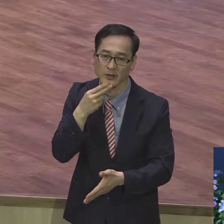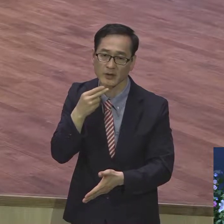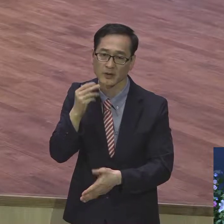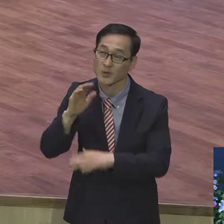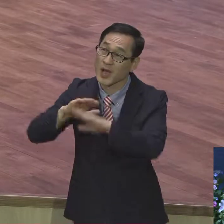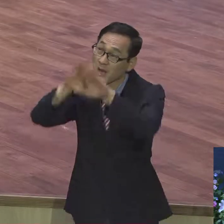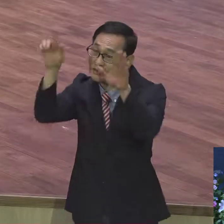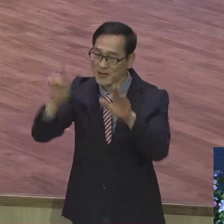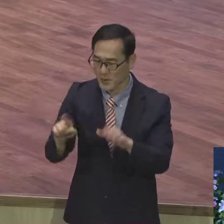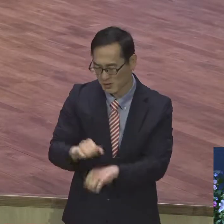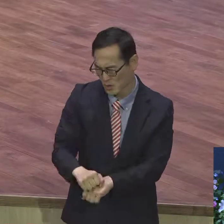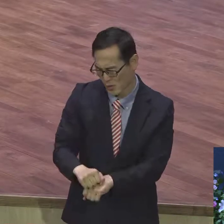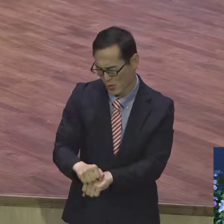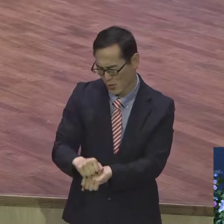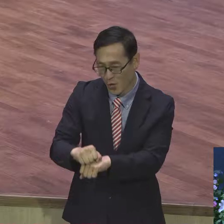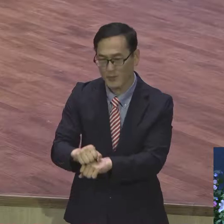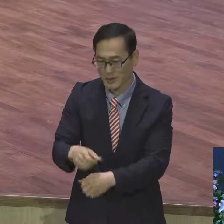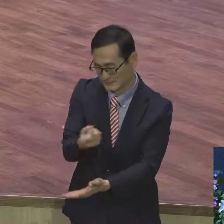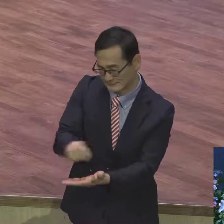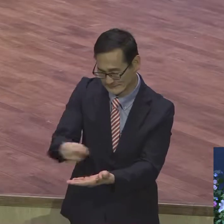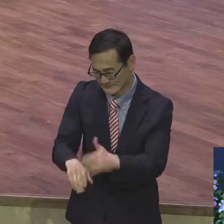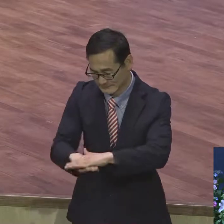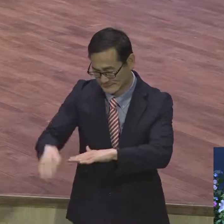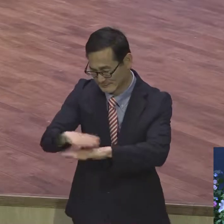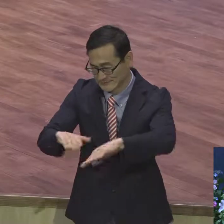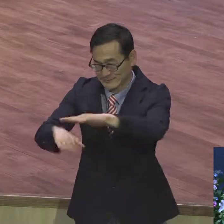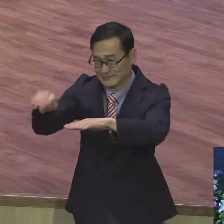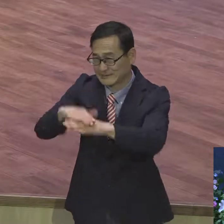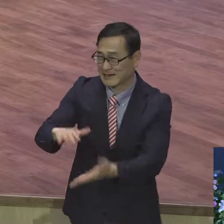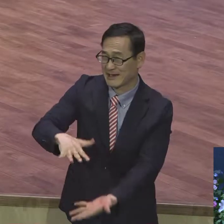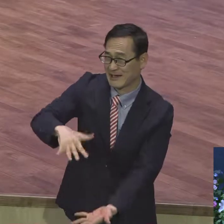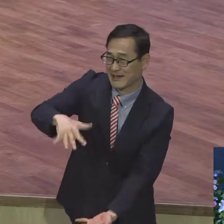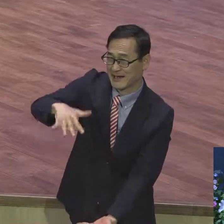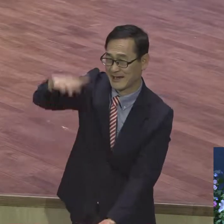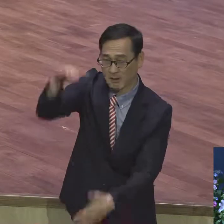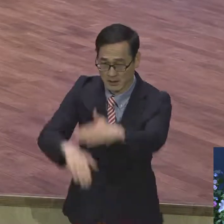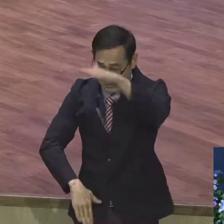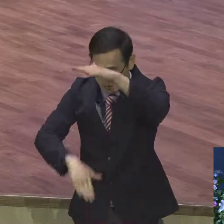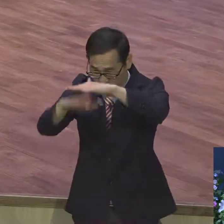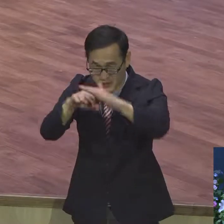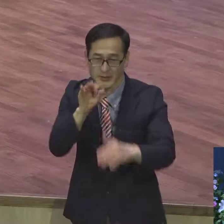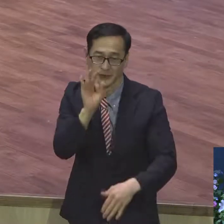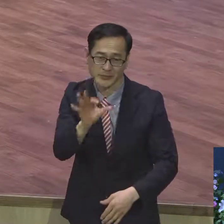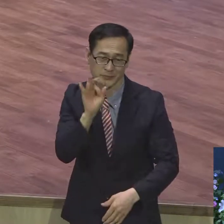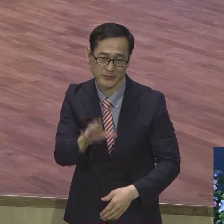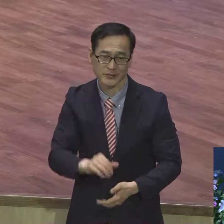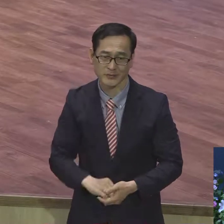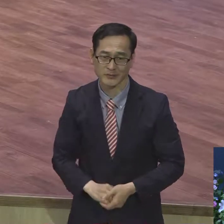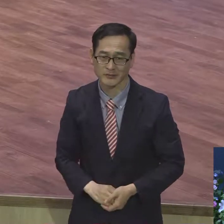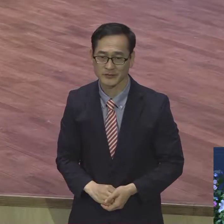채우지 못한다. 그 크신 하나님의 사랑 말로 다 형용 못하니.